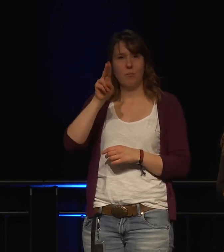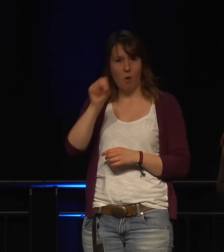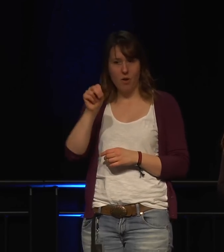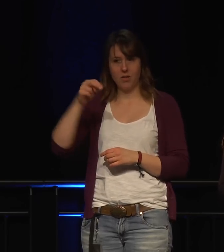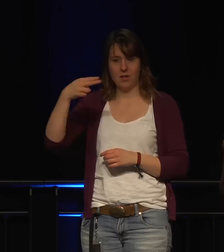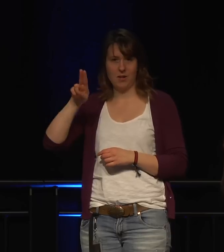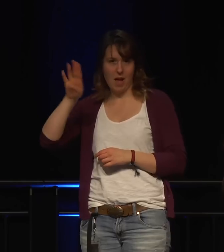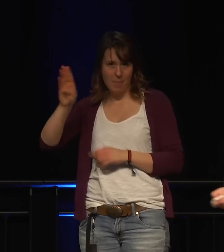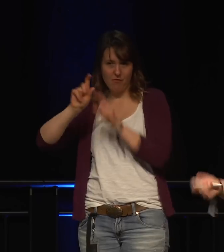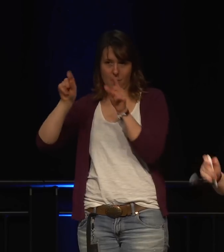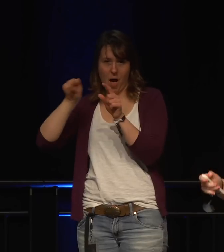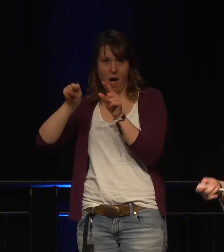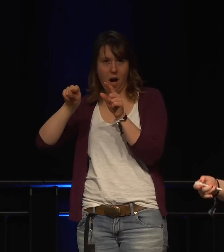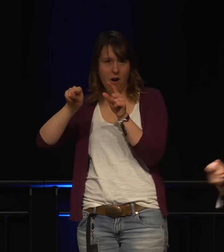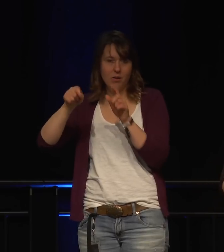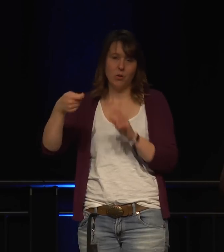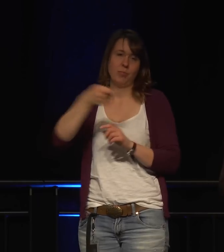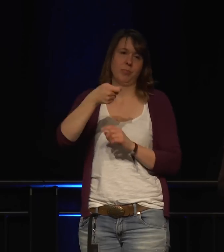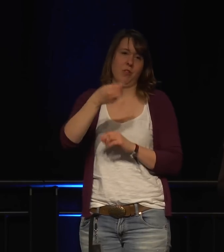Die bekommen Geld von Pornhub